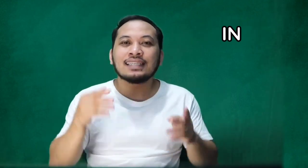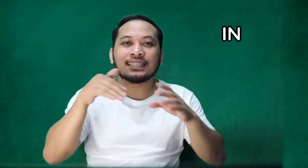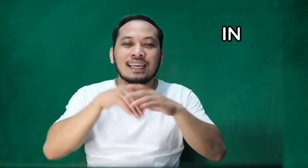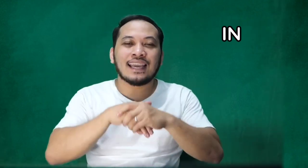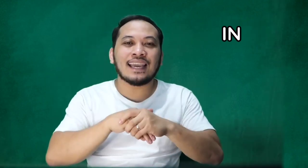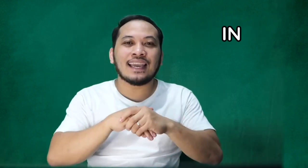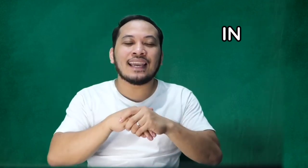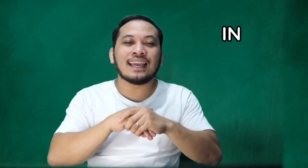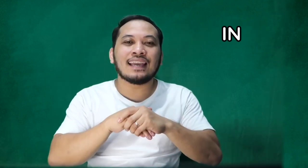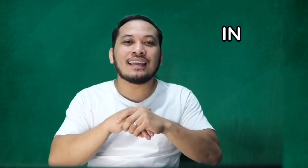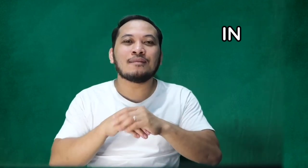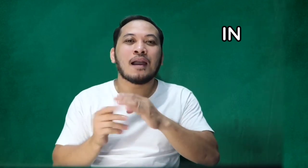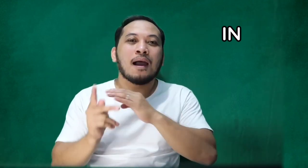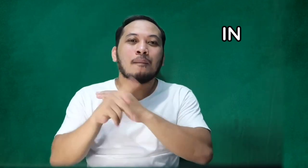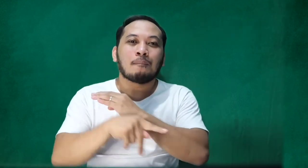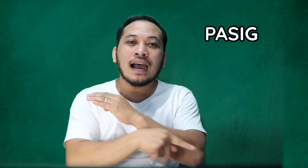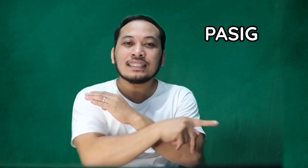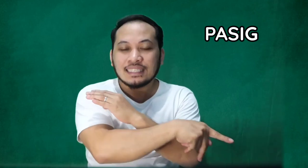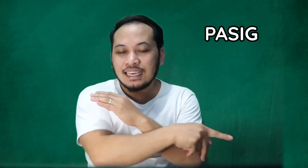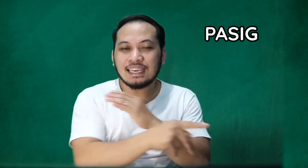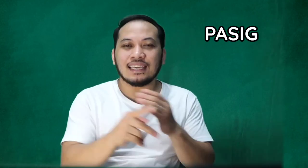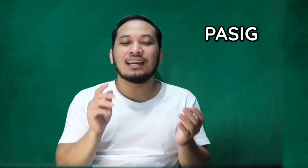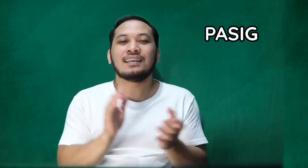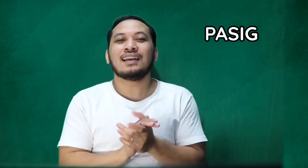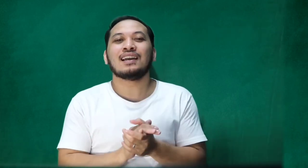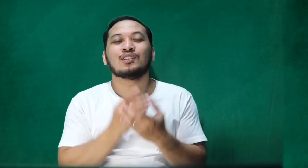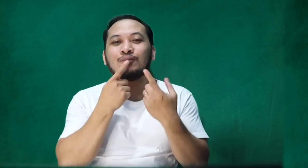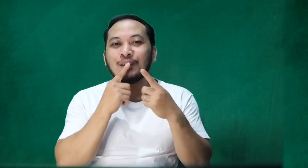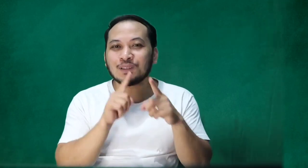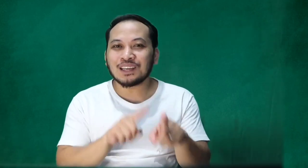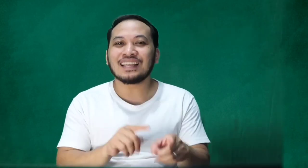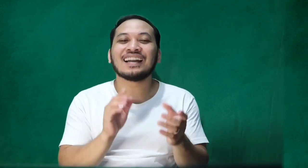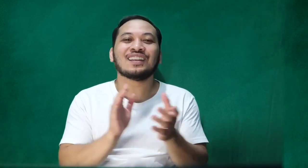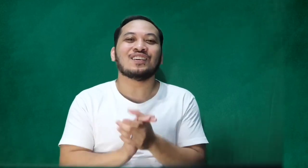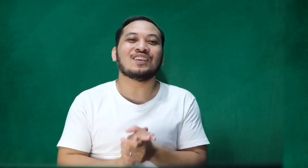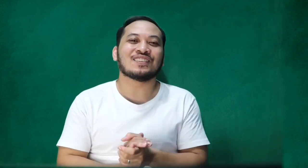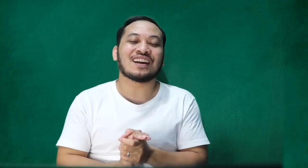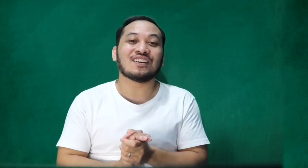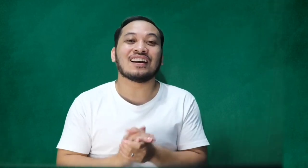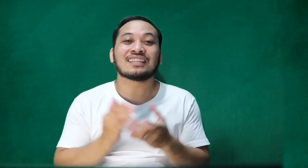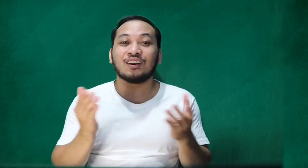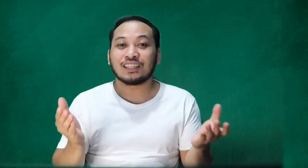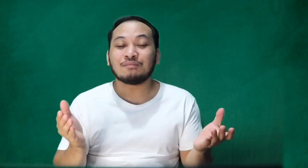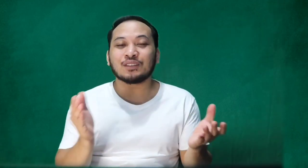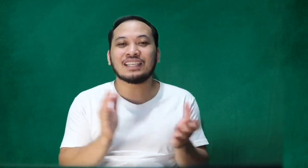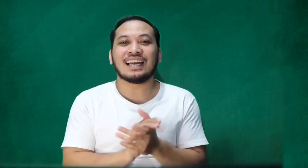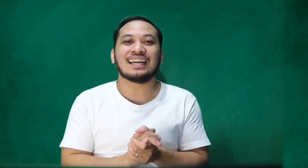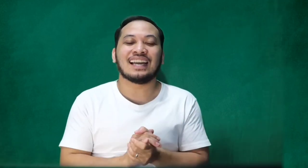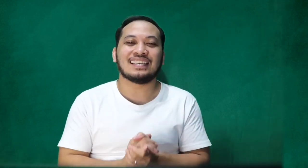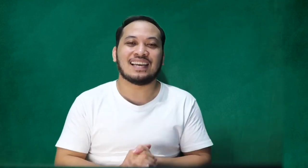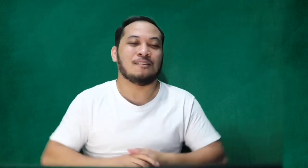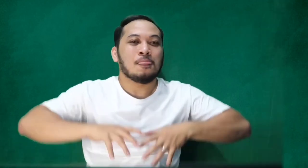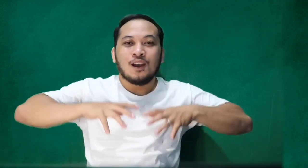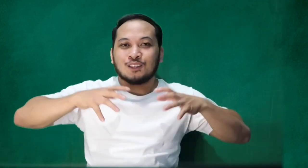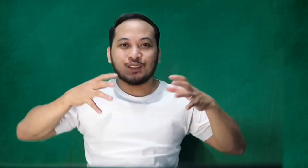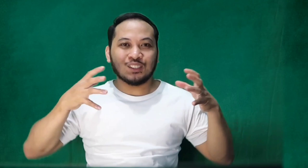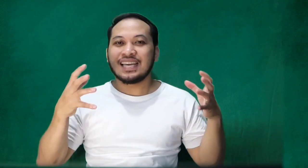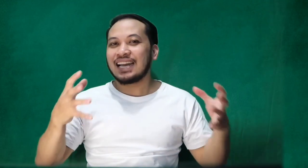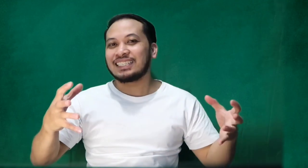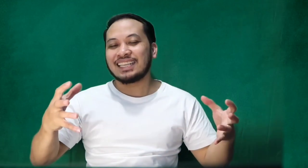in Pasig. Ayan. Sumagot ka ng gano'n. Sagutin mo sila ng ganyan. So, that's